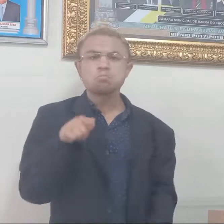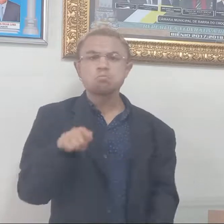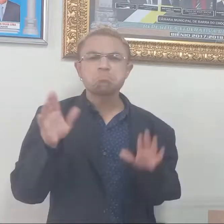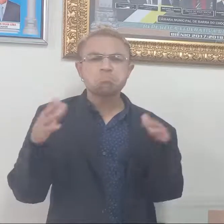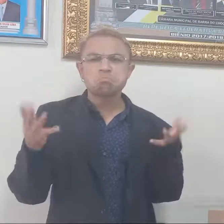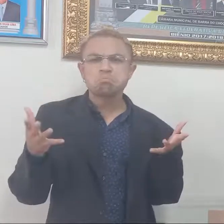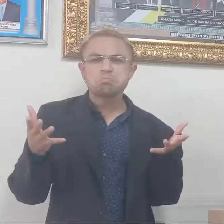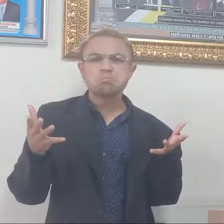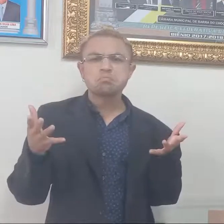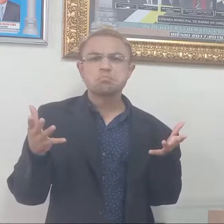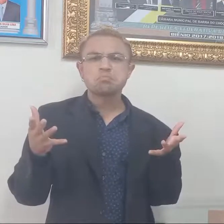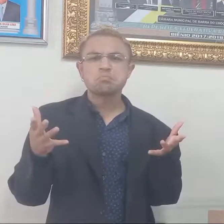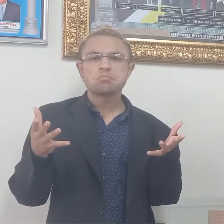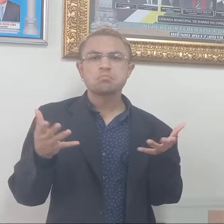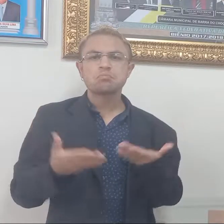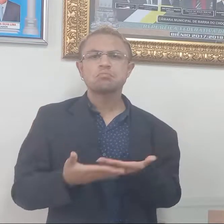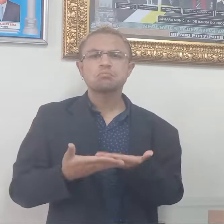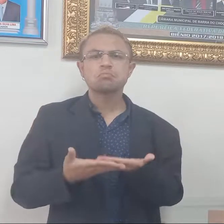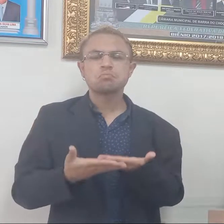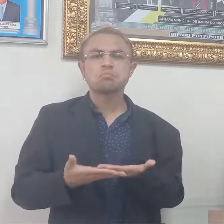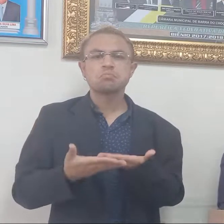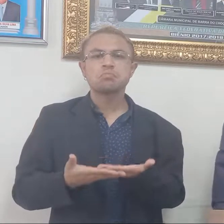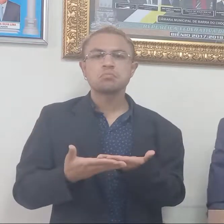algumas inconsistências nas taxas,